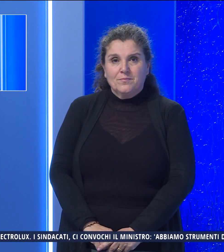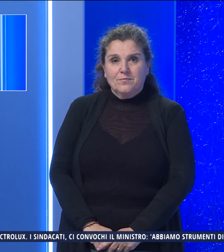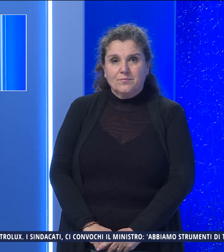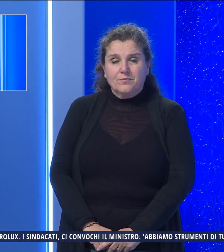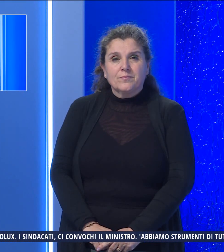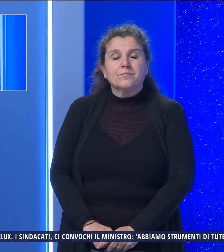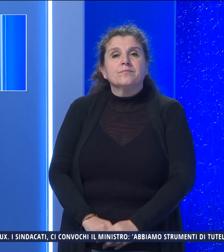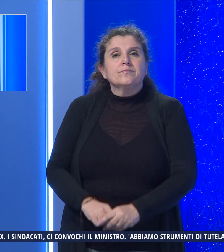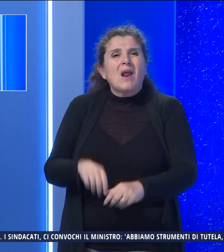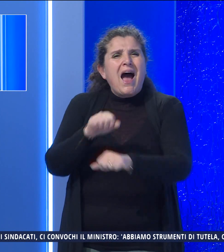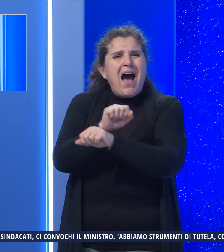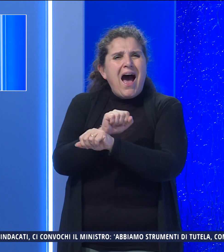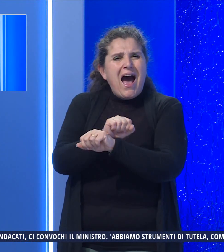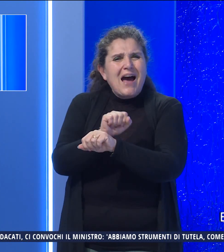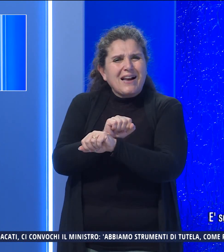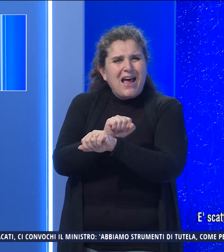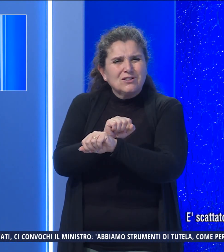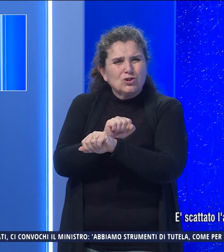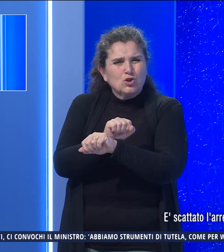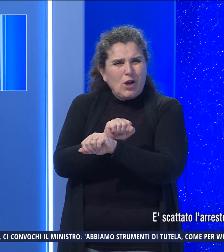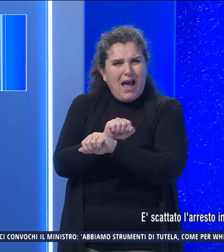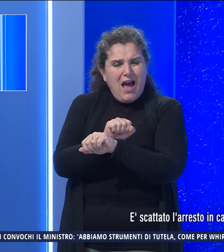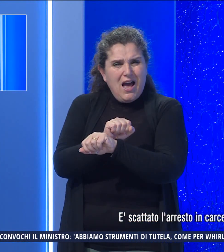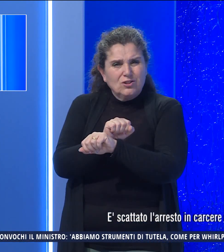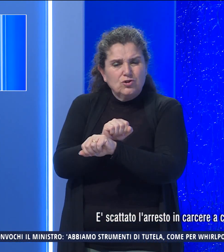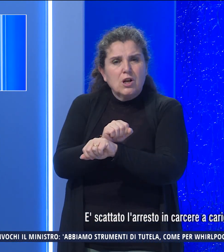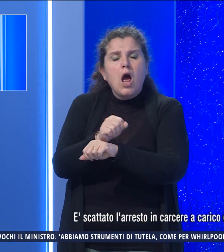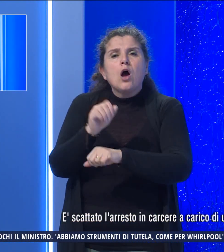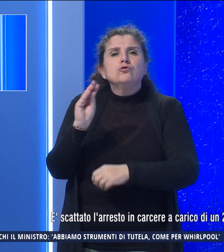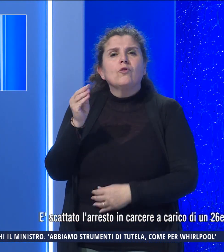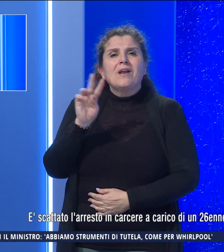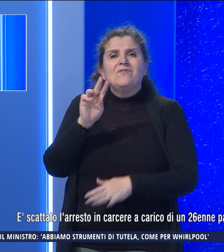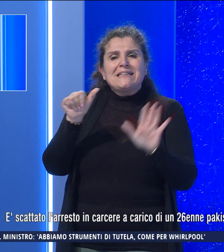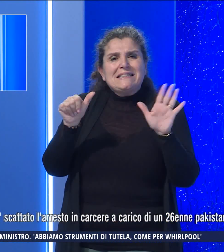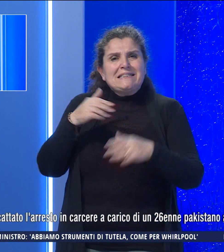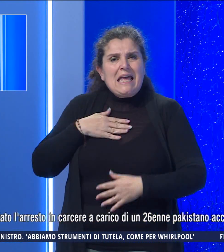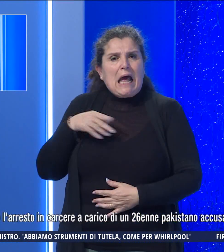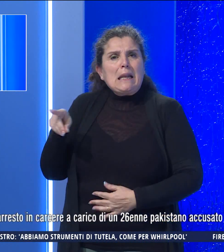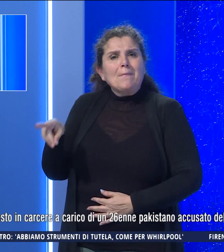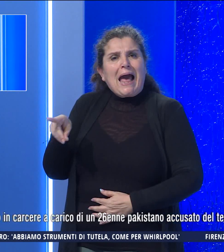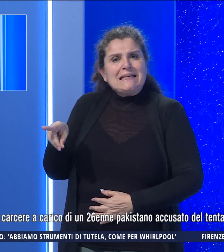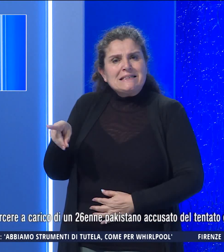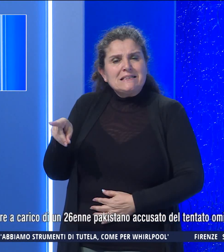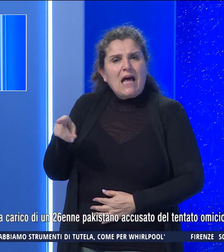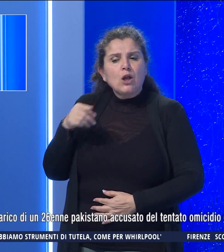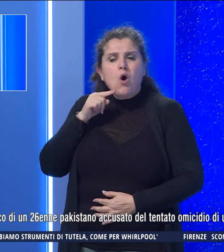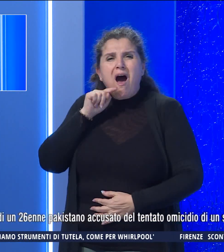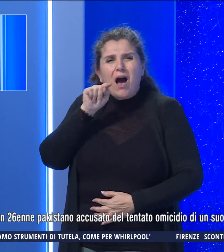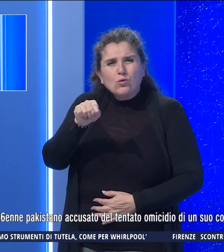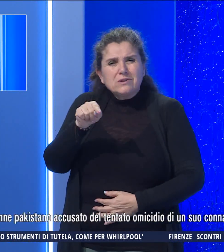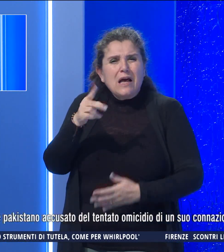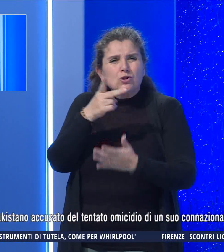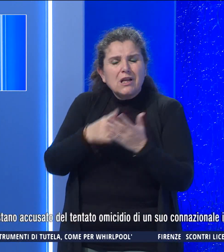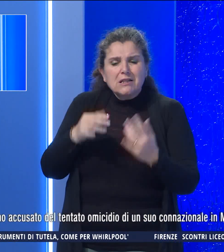È scattato l'arresto in carcere a carico di un 26enne pakistano accusato del tentato